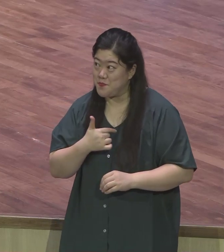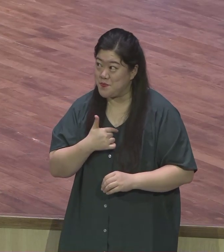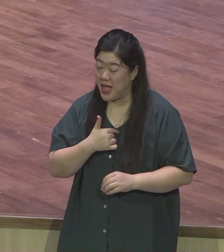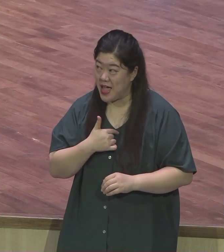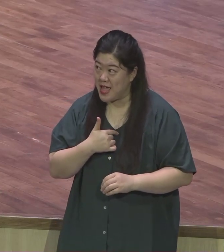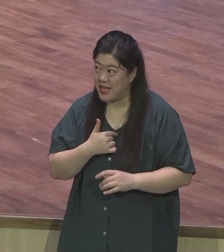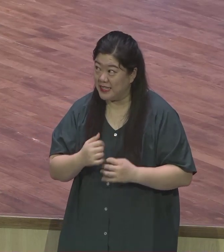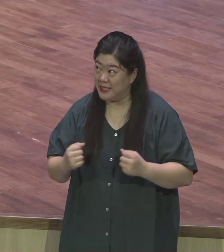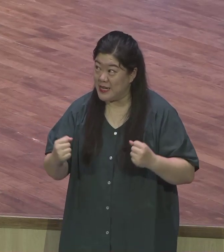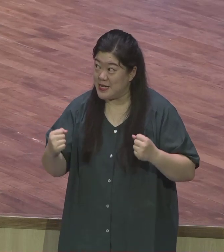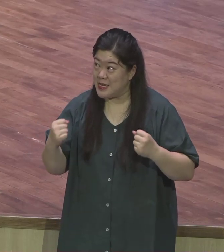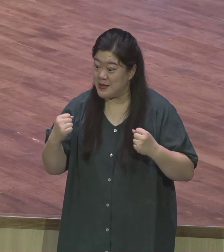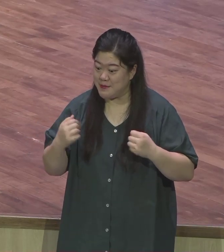힘은 못쓰는 일꾼 절대 안 쓸 것 같거든요